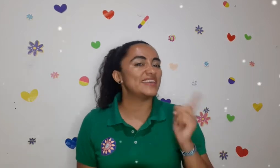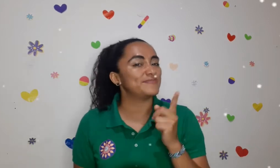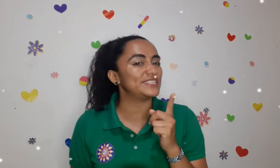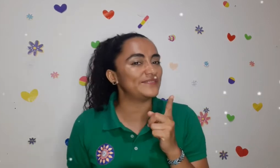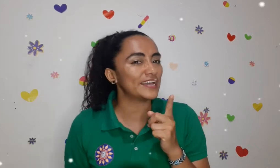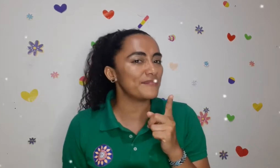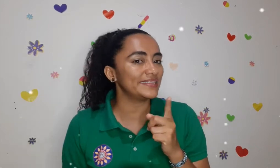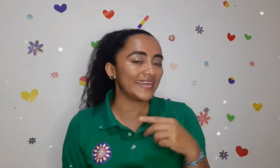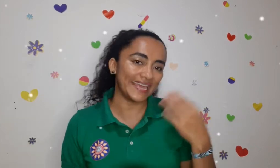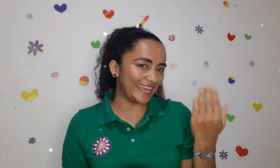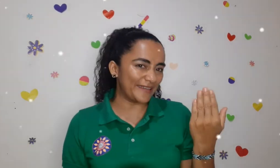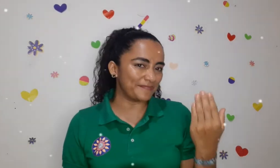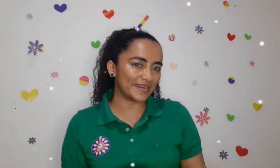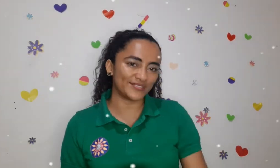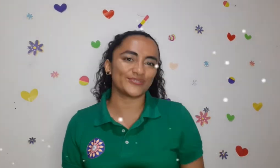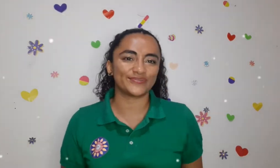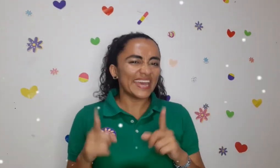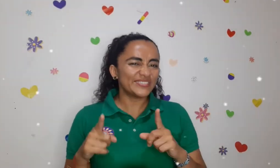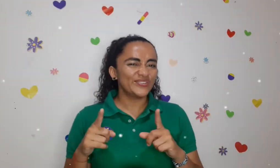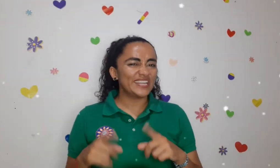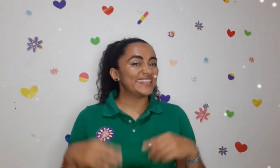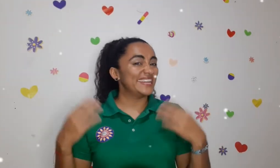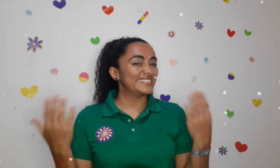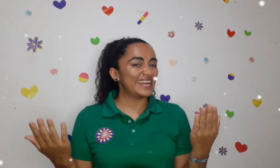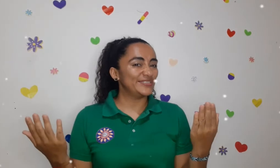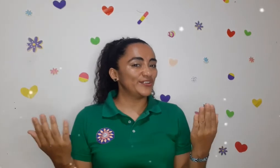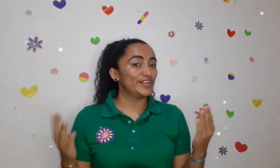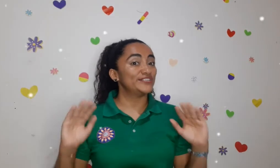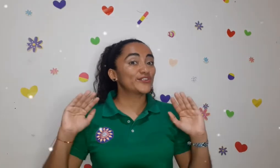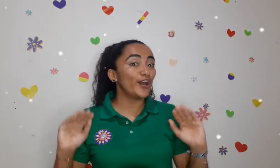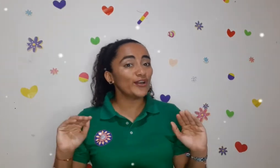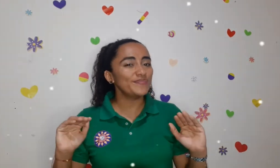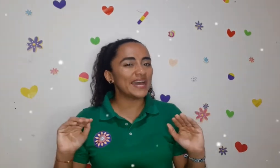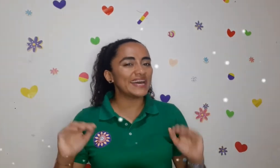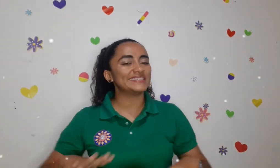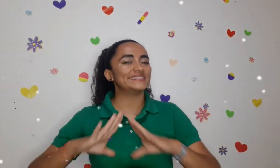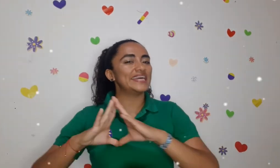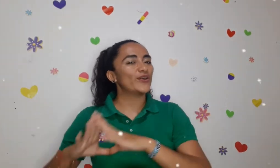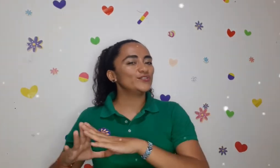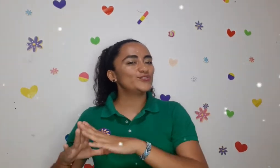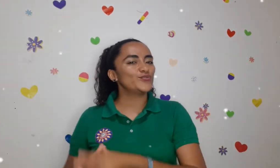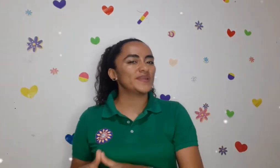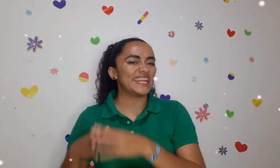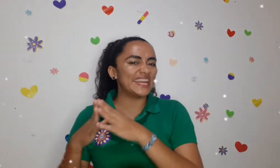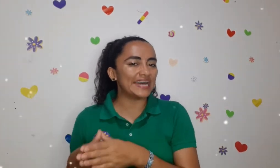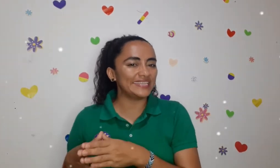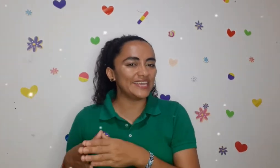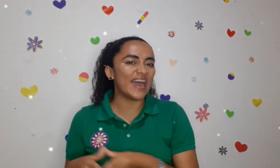específicamente en Paso. Es una de las tradiciones colombianas de costumbre nativa